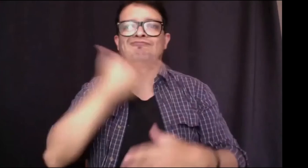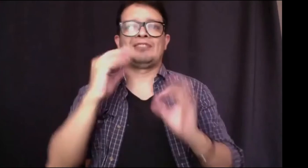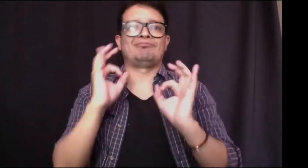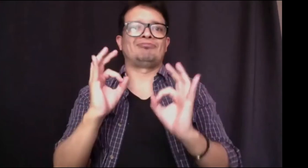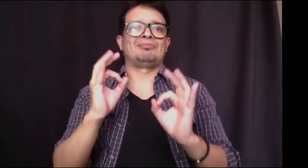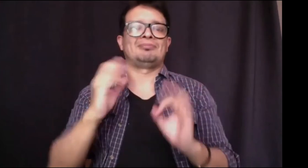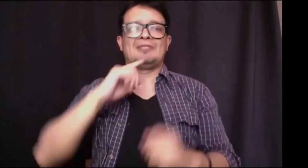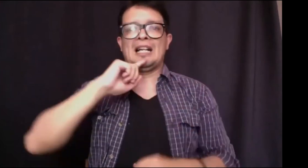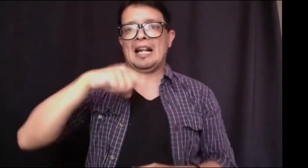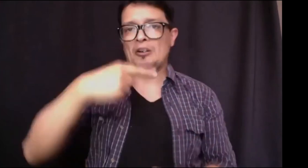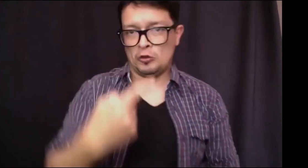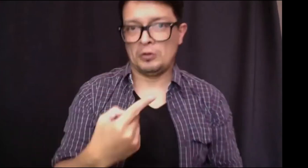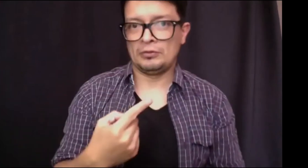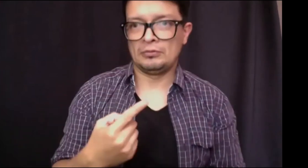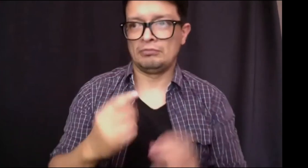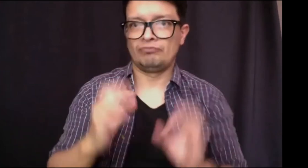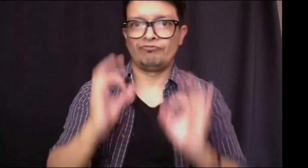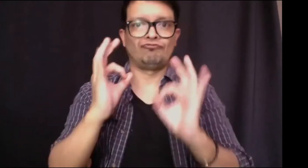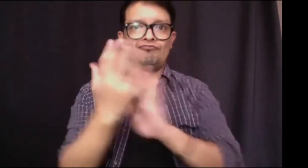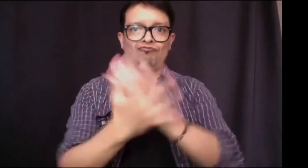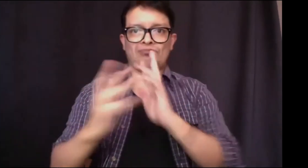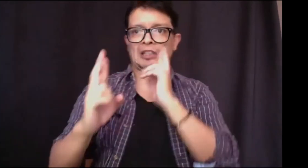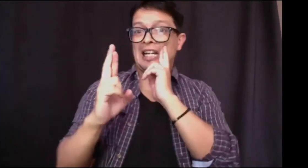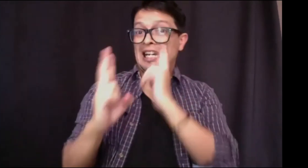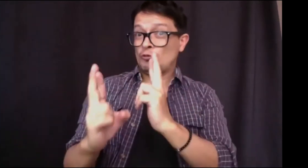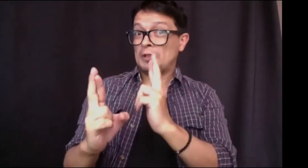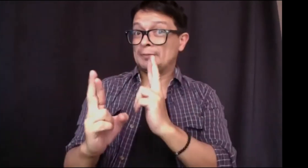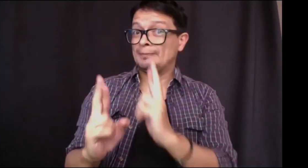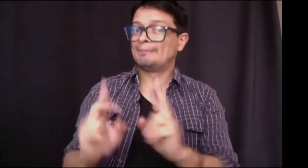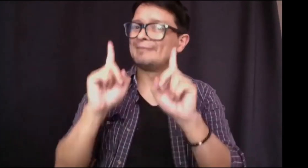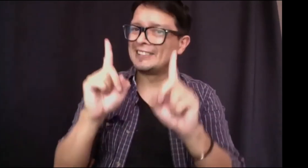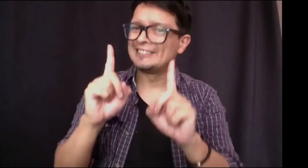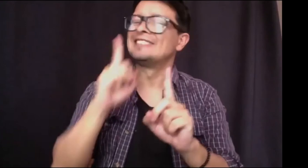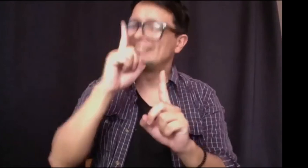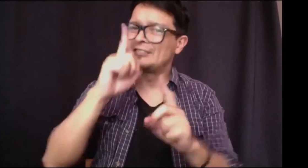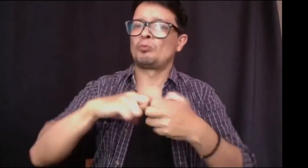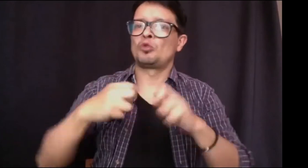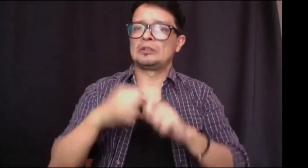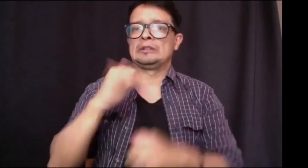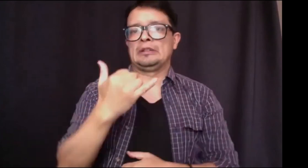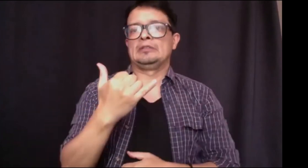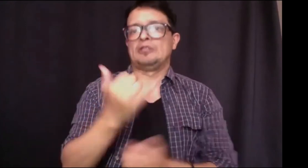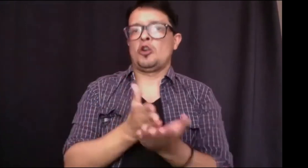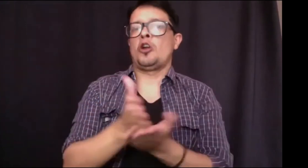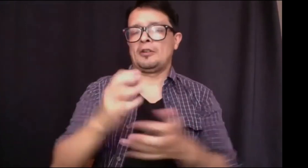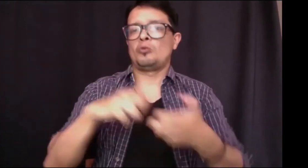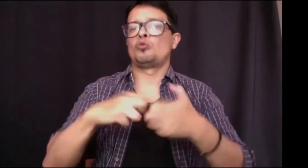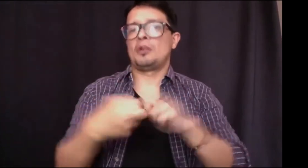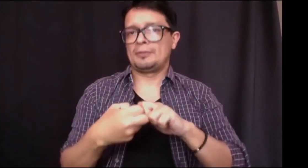importantes y beneficiosos para la comunidad sorda por varios años se han permitido reconocer varios